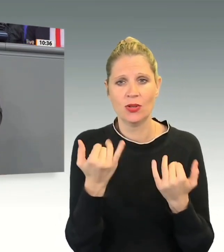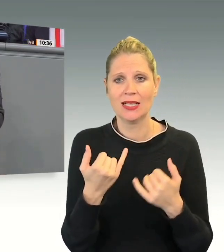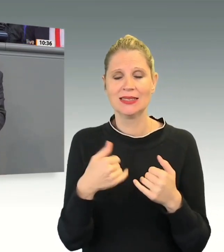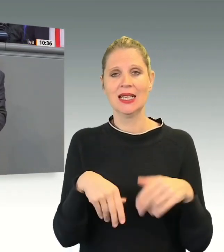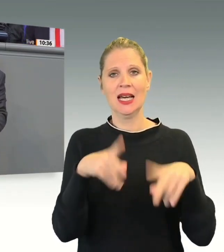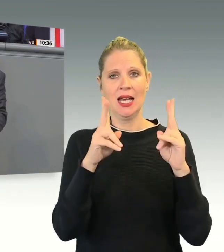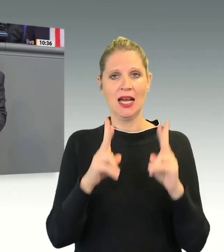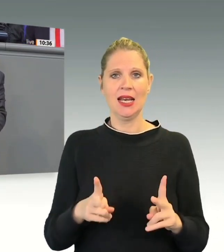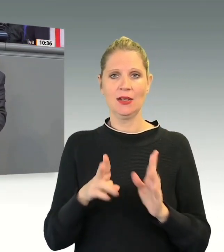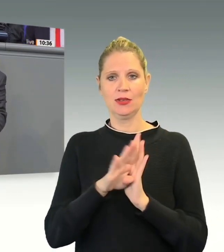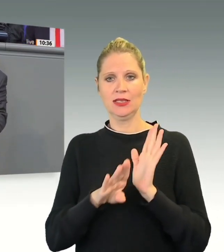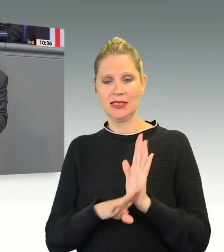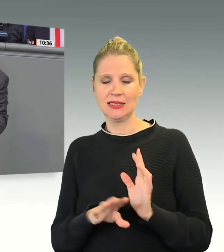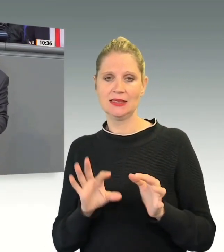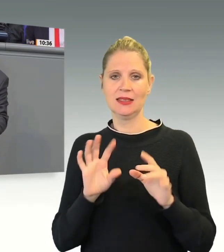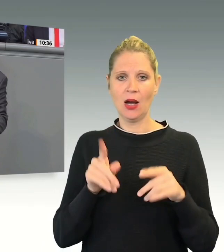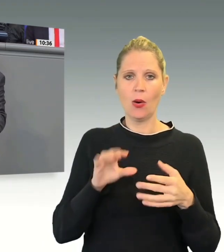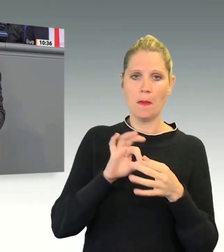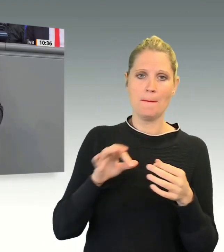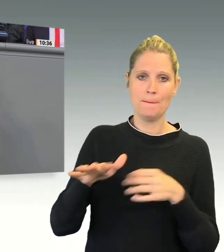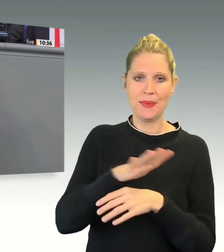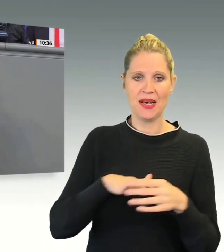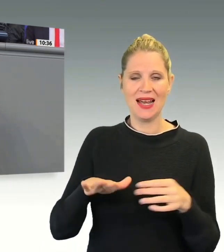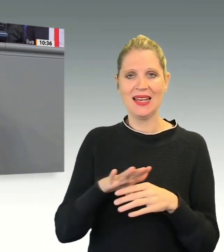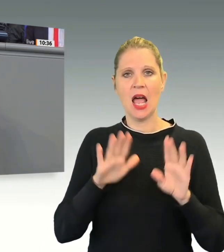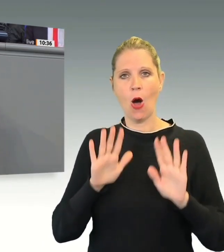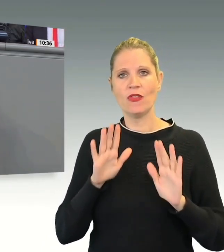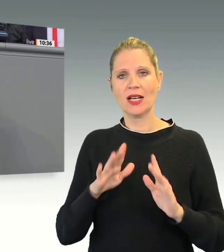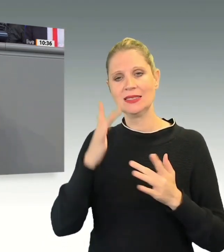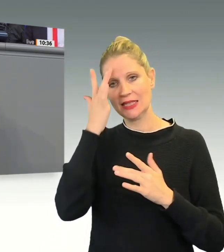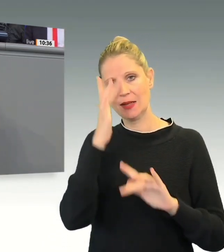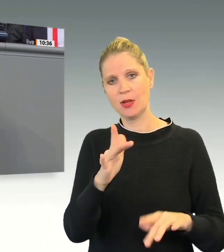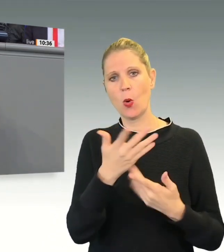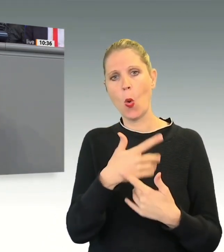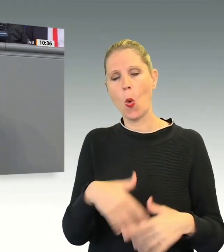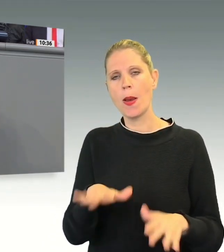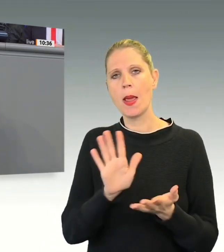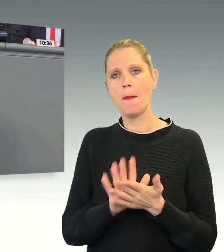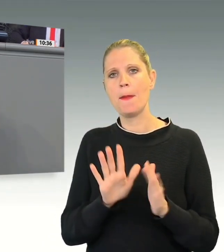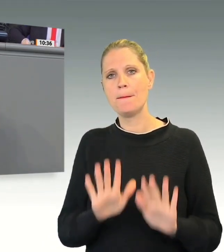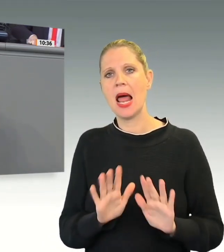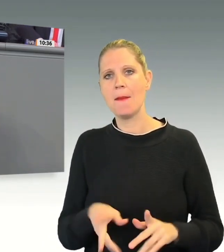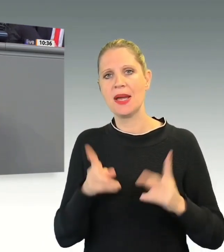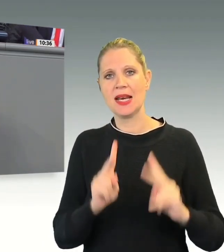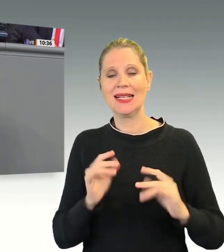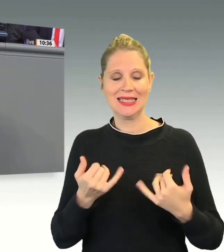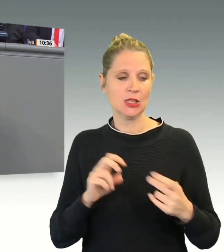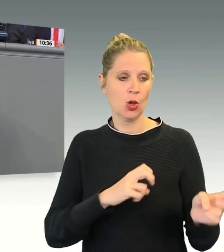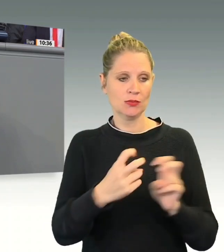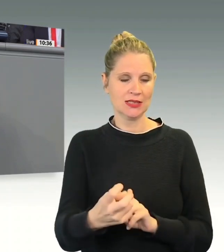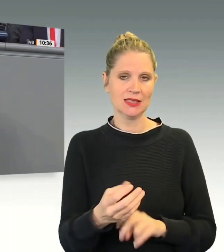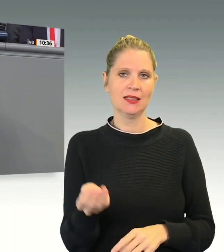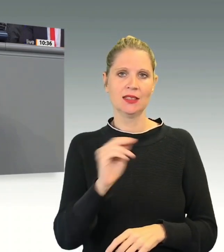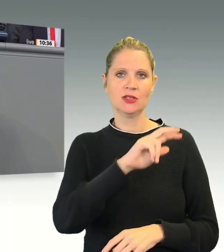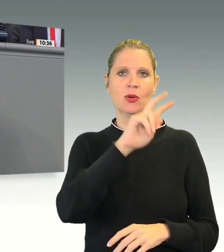im Bereich der Aufenthaltsbeendigung für Menschen ohne Bleiberecht umzusetzen. Hinzu kommt, dass der Artikel 15